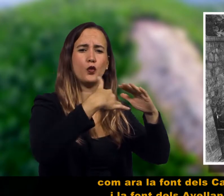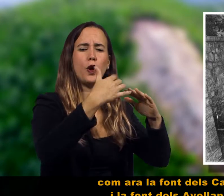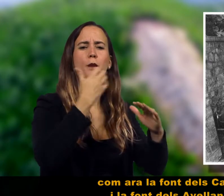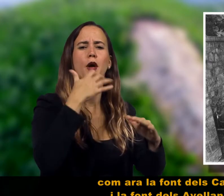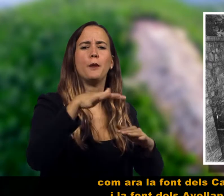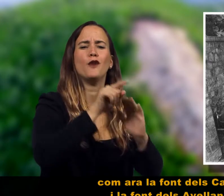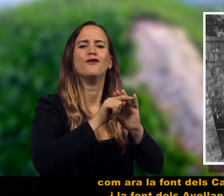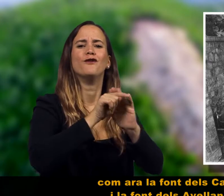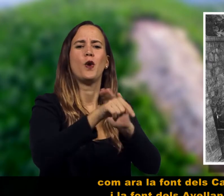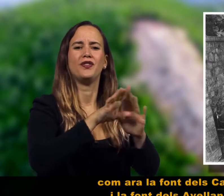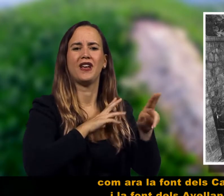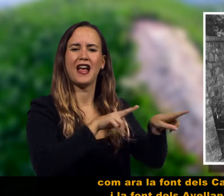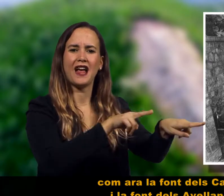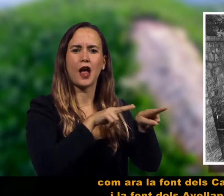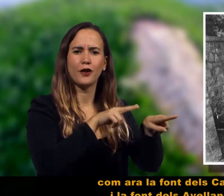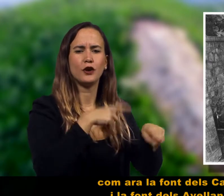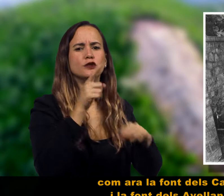avellaners, o la mateixa font podenta.